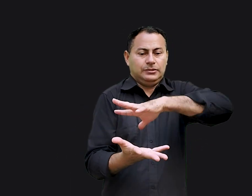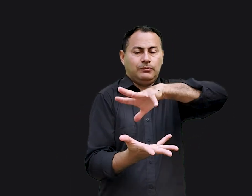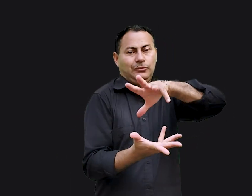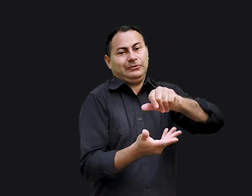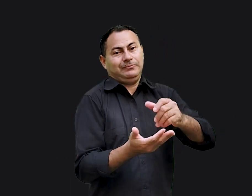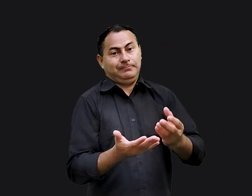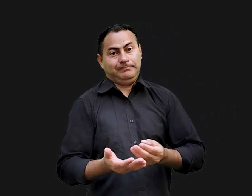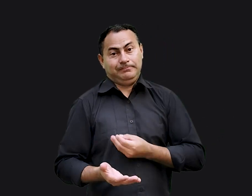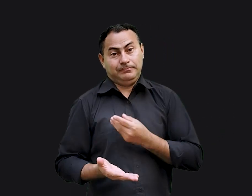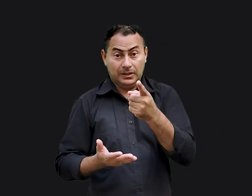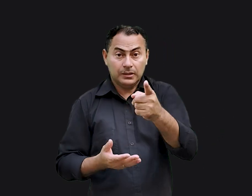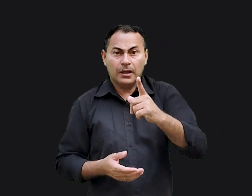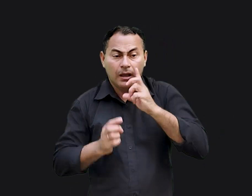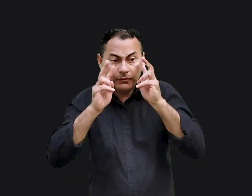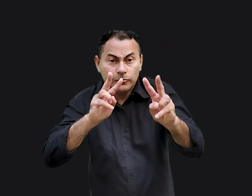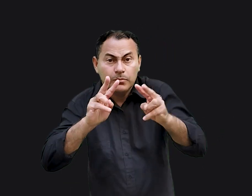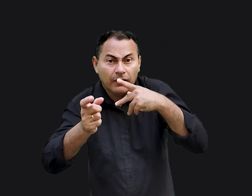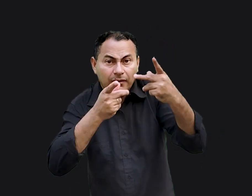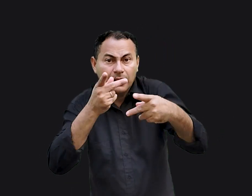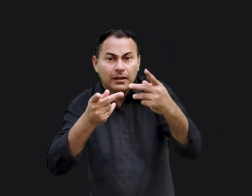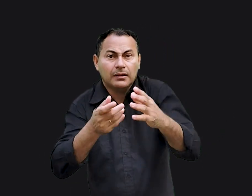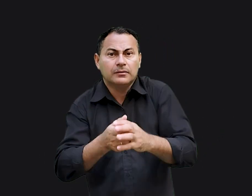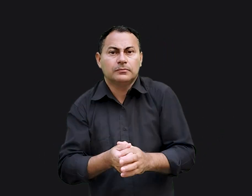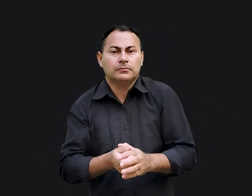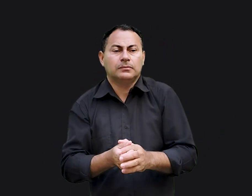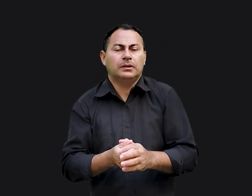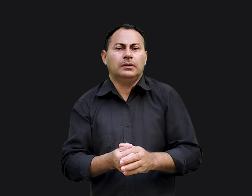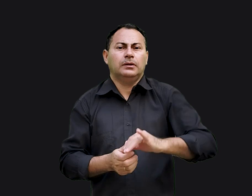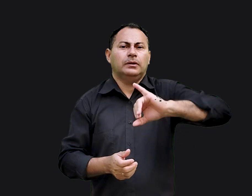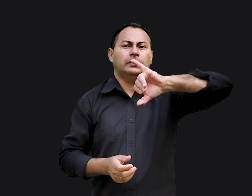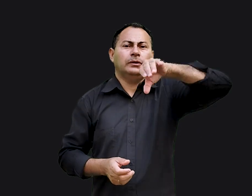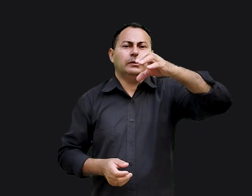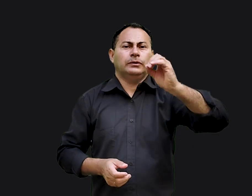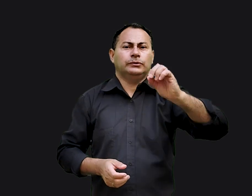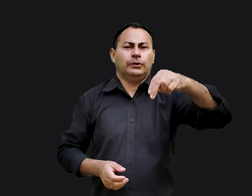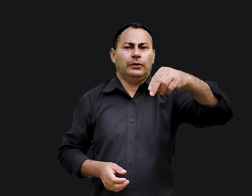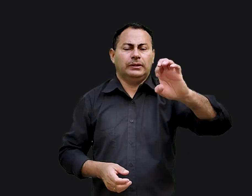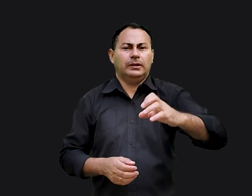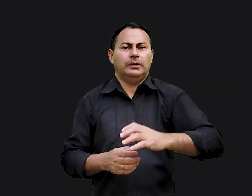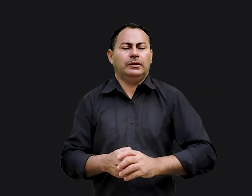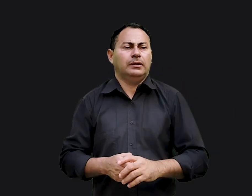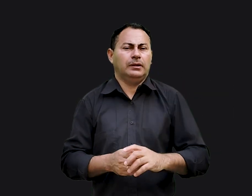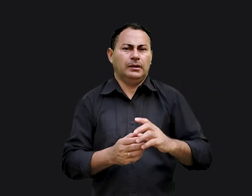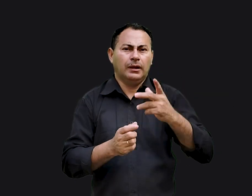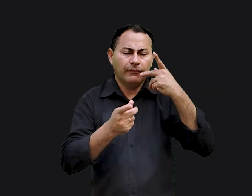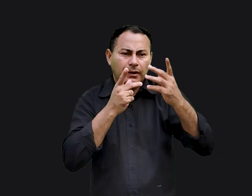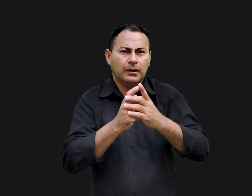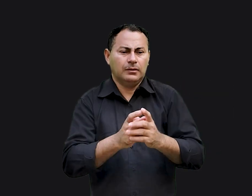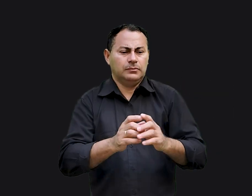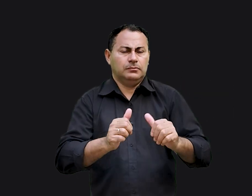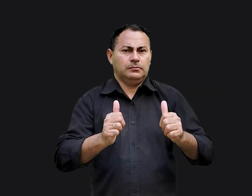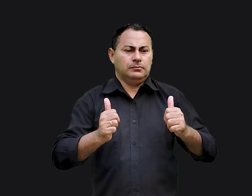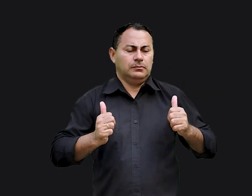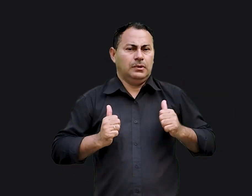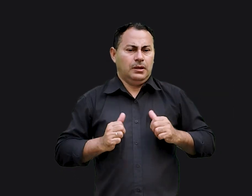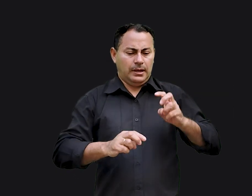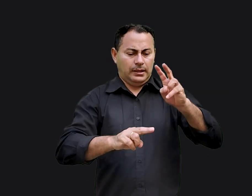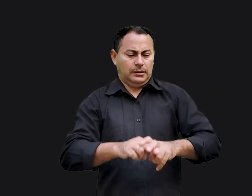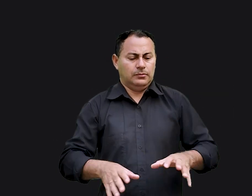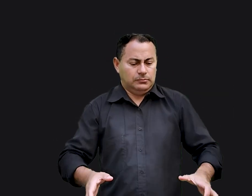deste mundo. Talvez você já tenha ouvido falar de Johnny Erickson, quadriplégica, que, acomodada em